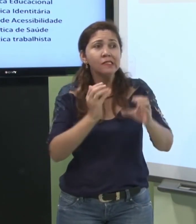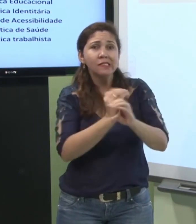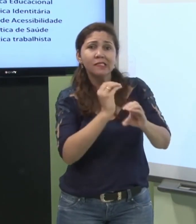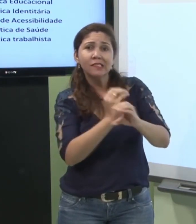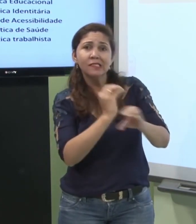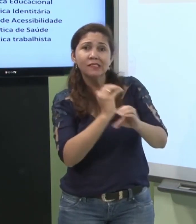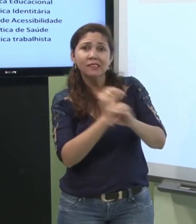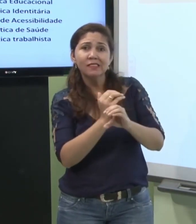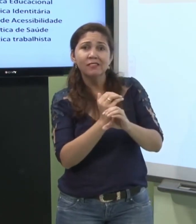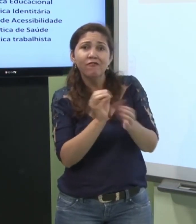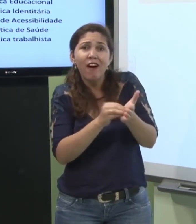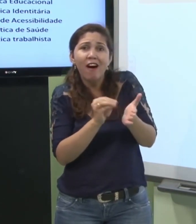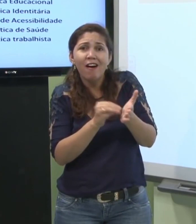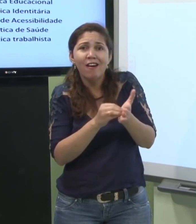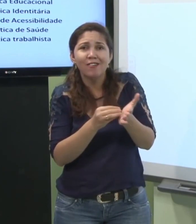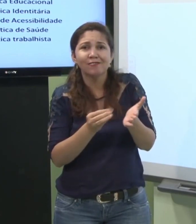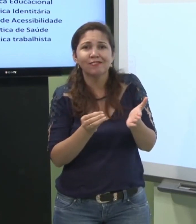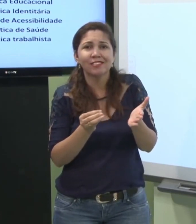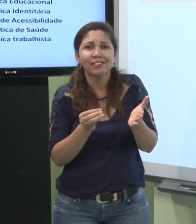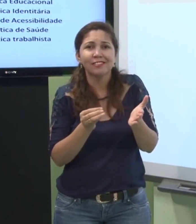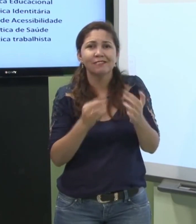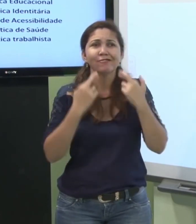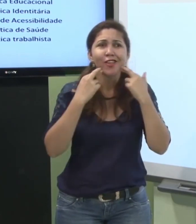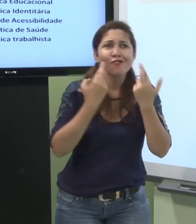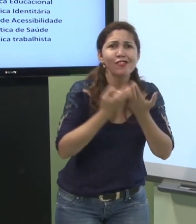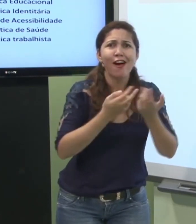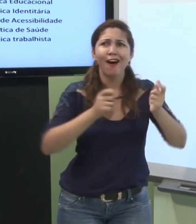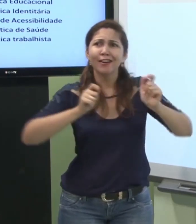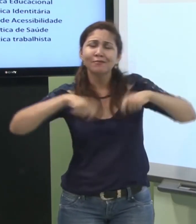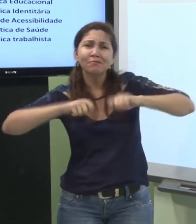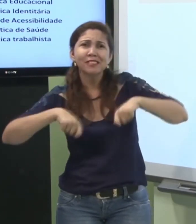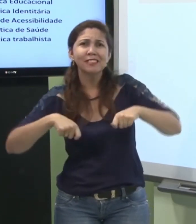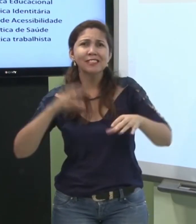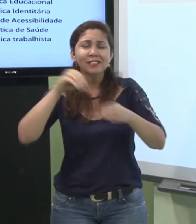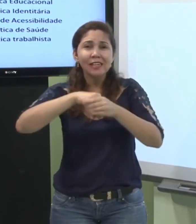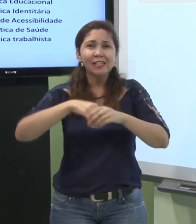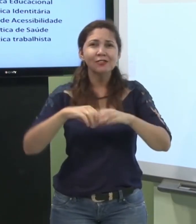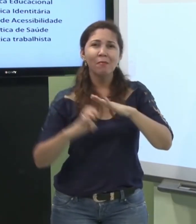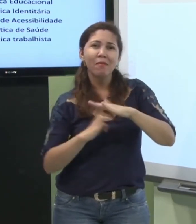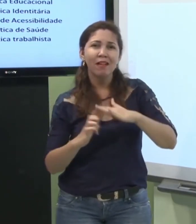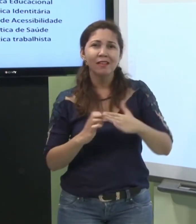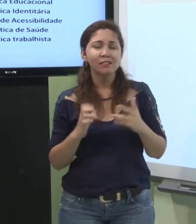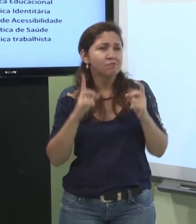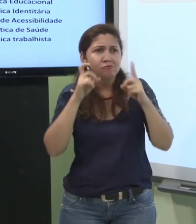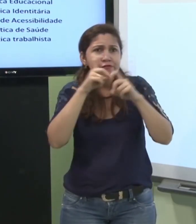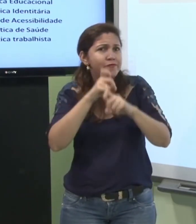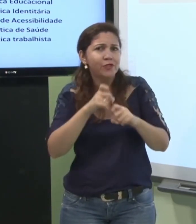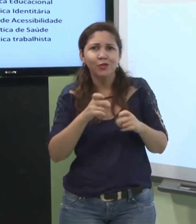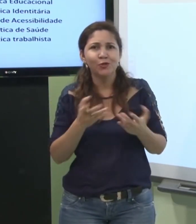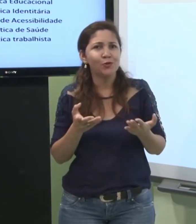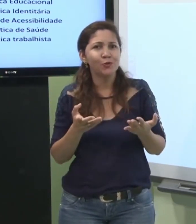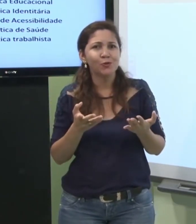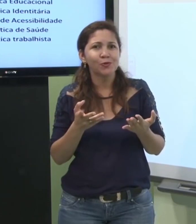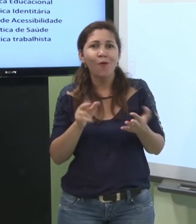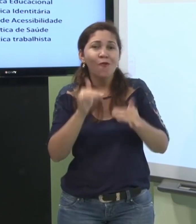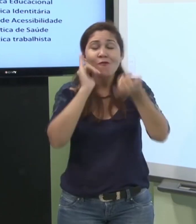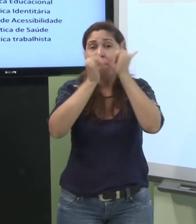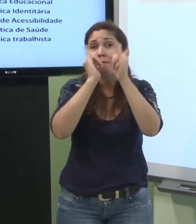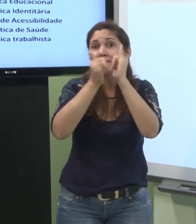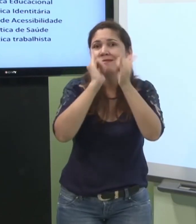isso é uma barreira na comunicação para o surdo o surdo ele precisa se capacitar para estar inserido dentro dessa empresa